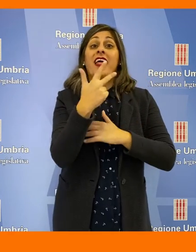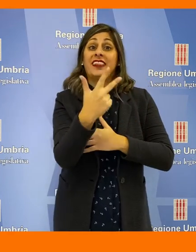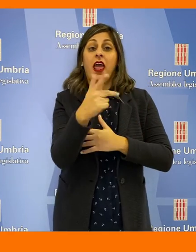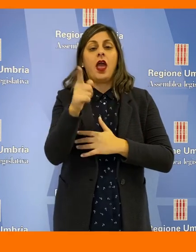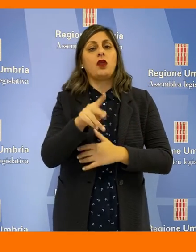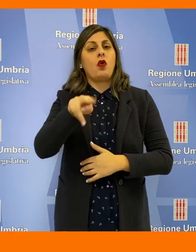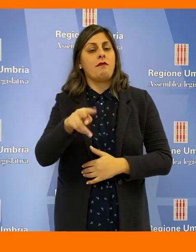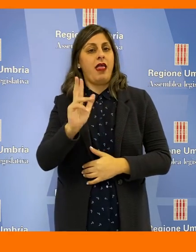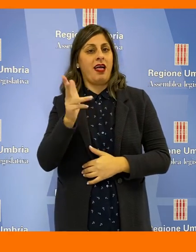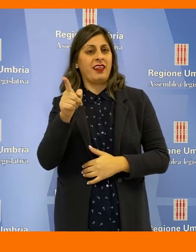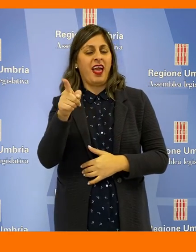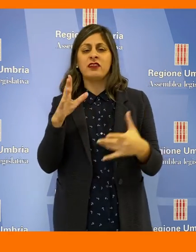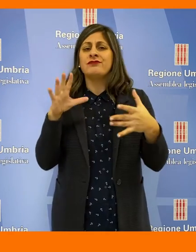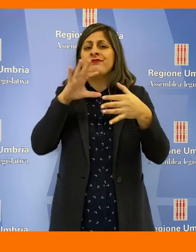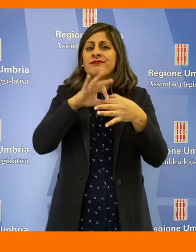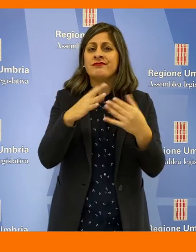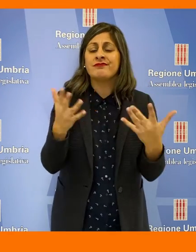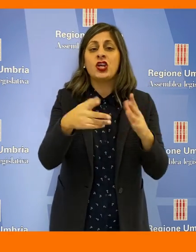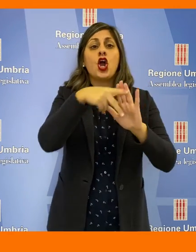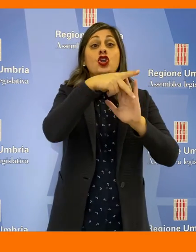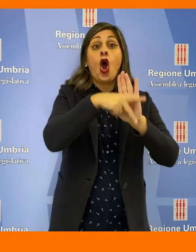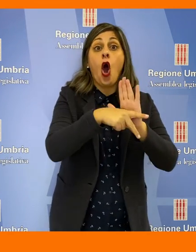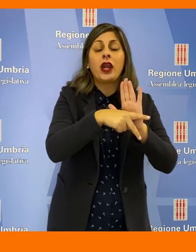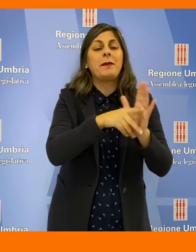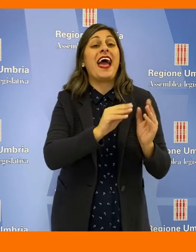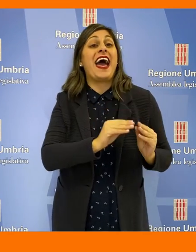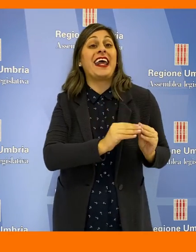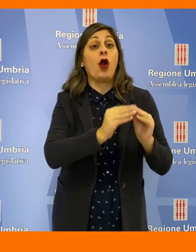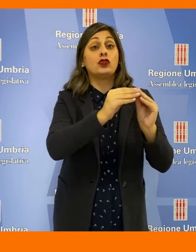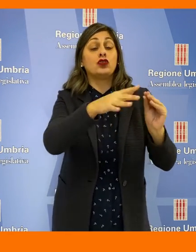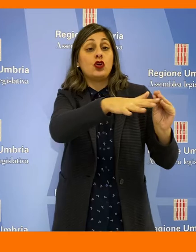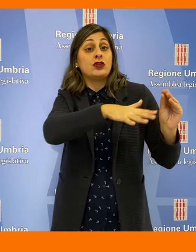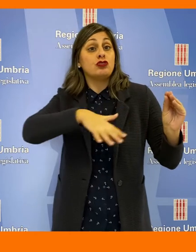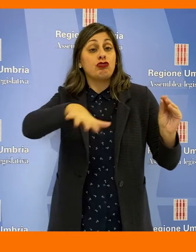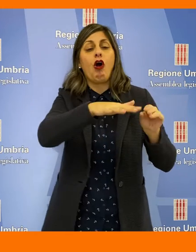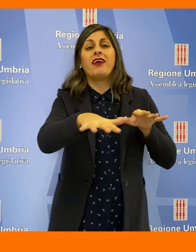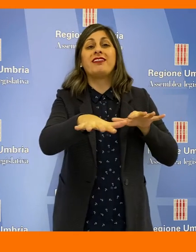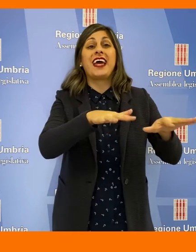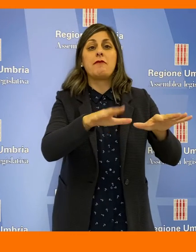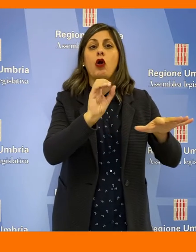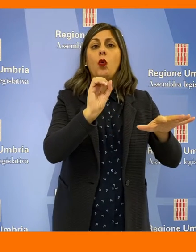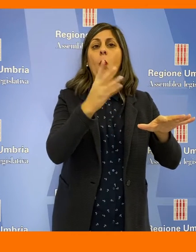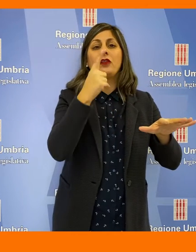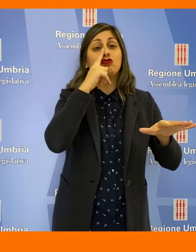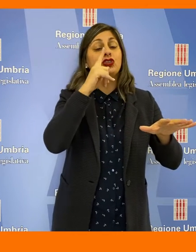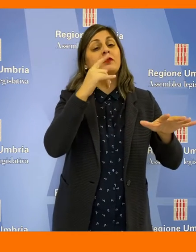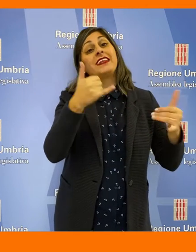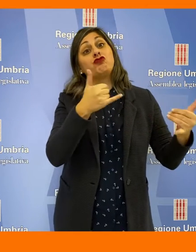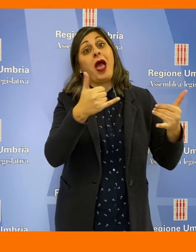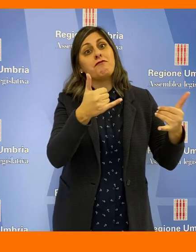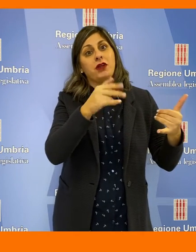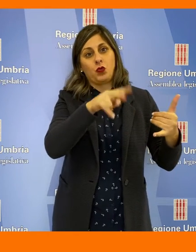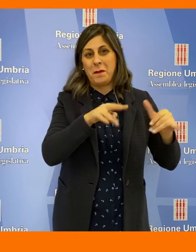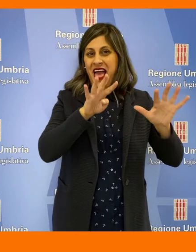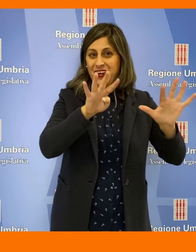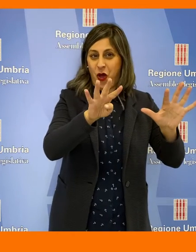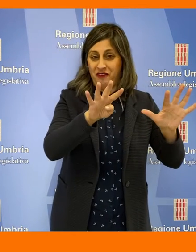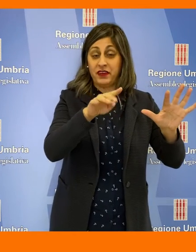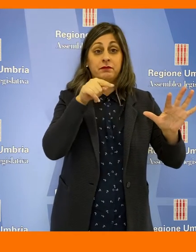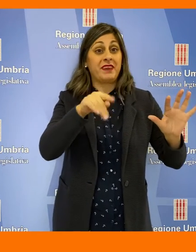2013 concernente norme per la ricostruzione delle aree colpite dal sisma del 15 dicembre 2009. L'evento